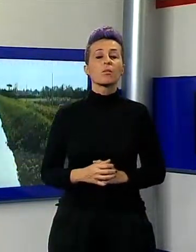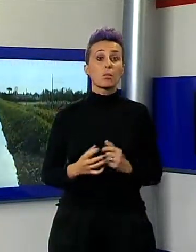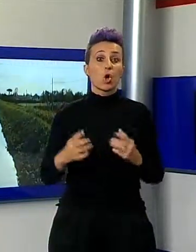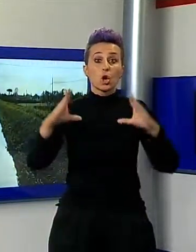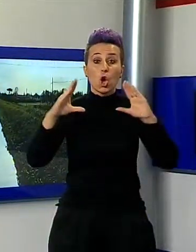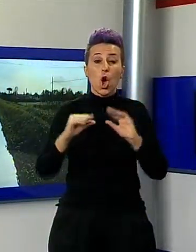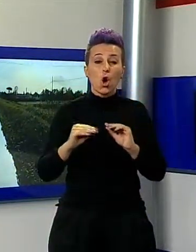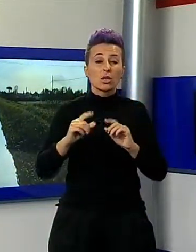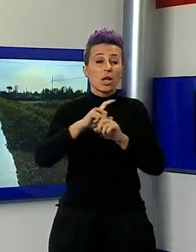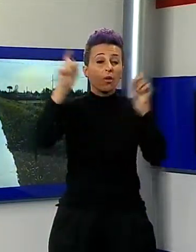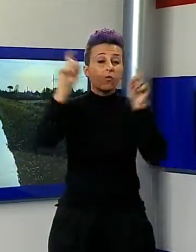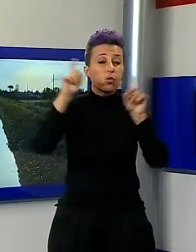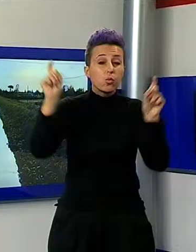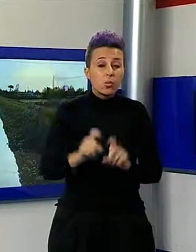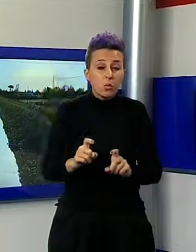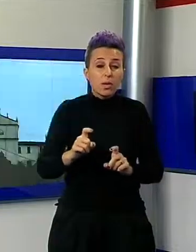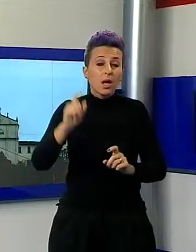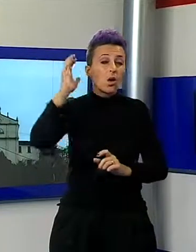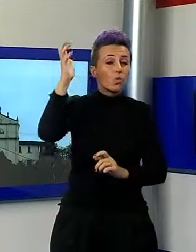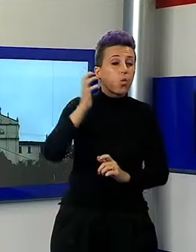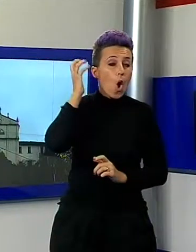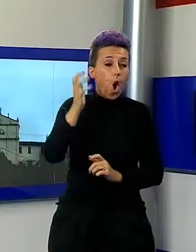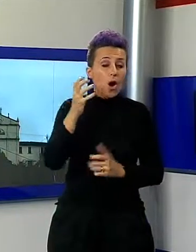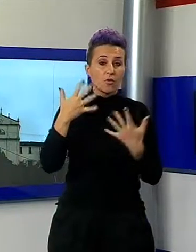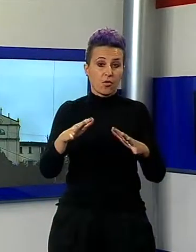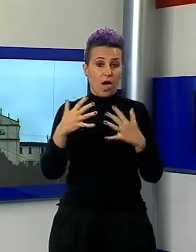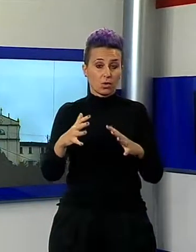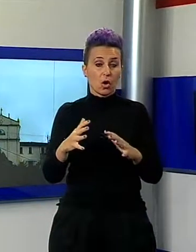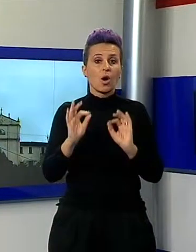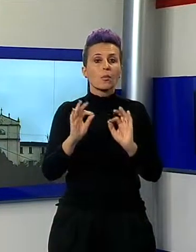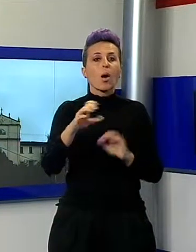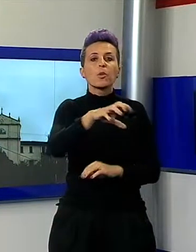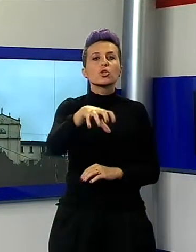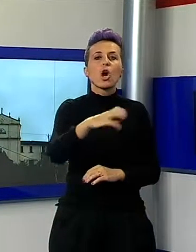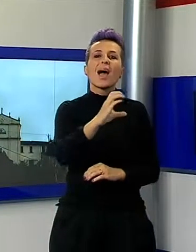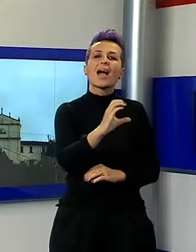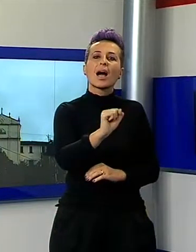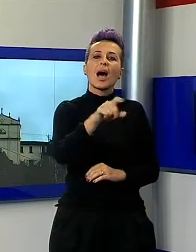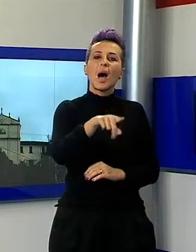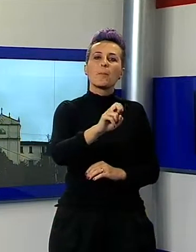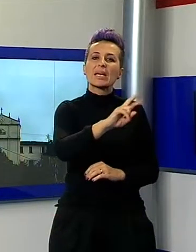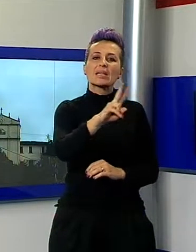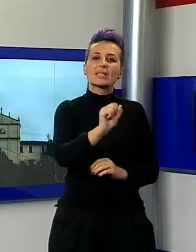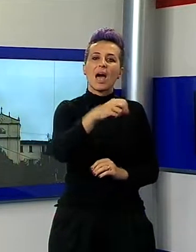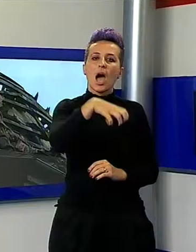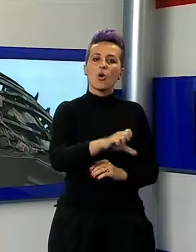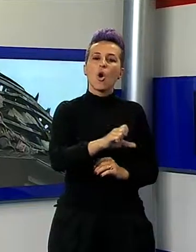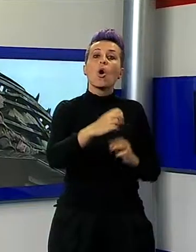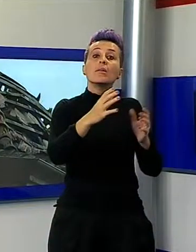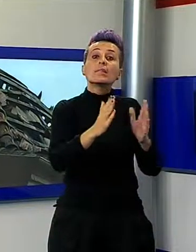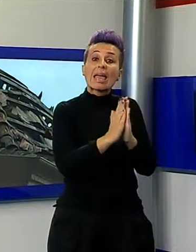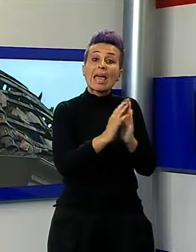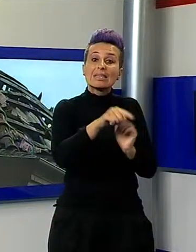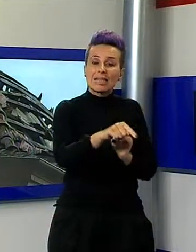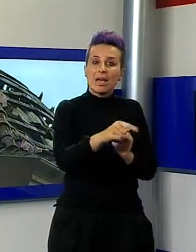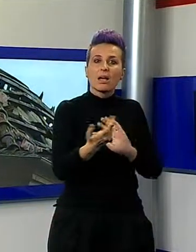tuoni e fulmini che si sono scagliati in collina. A Capezzano Monte la chiesa è stata dichiarata inagibile dai vigili del fuoco. Le saette,